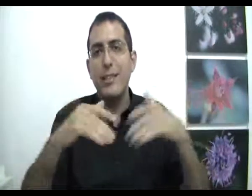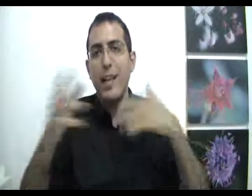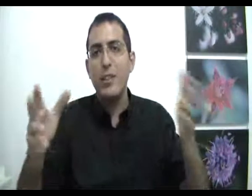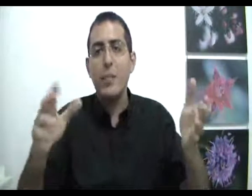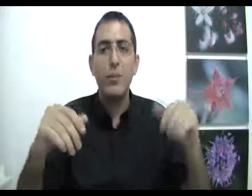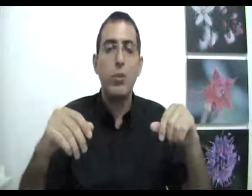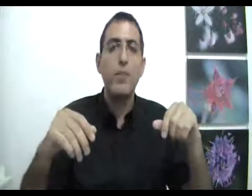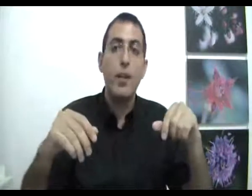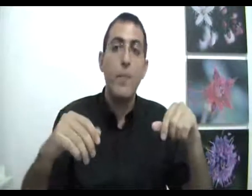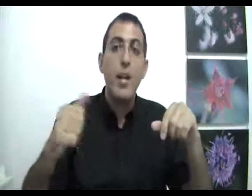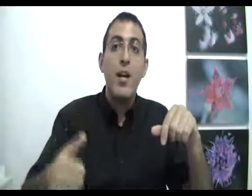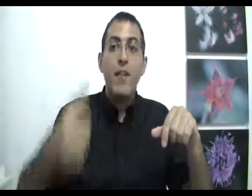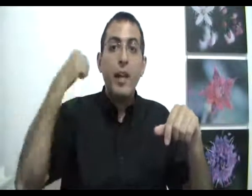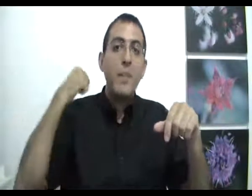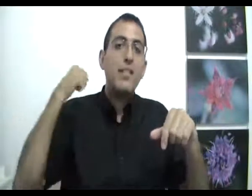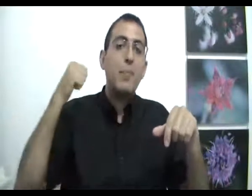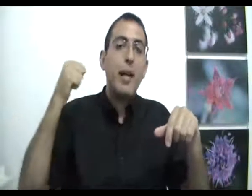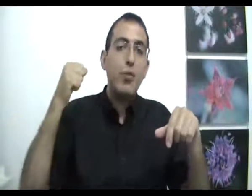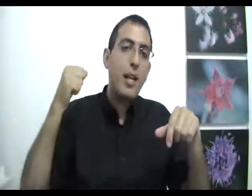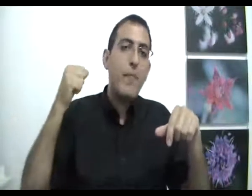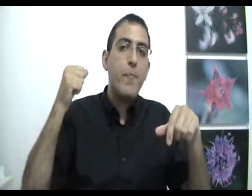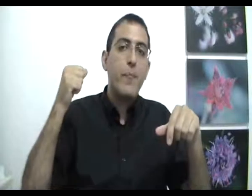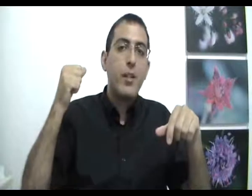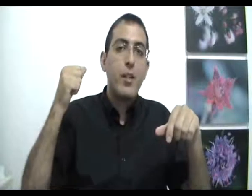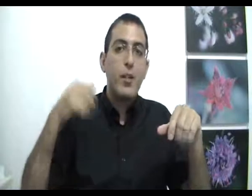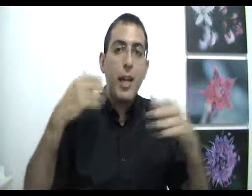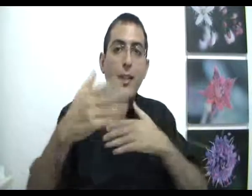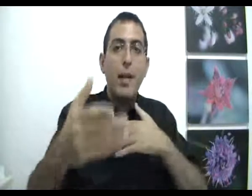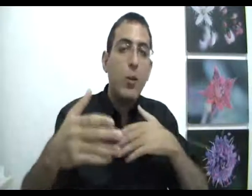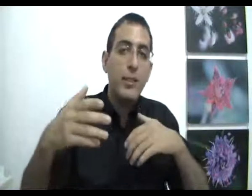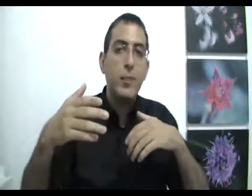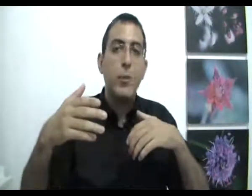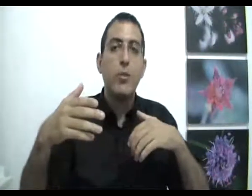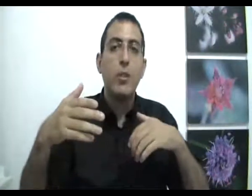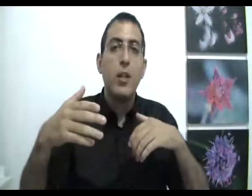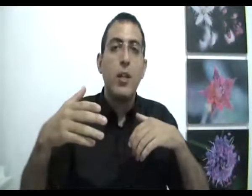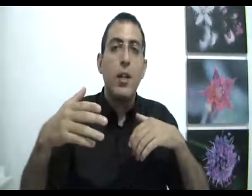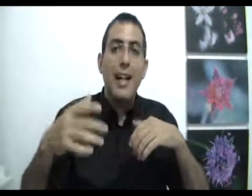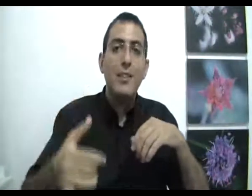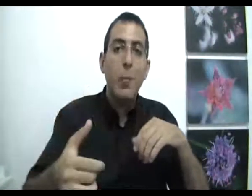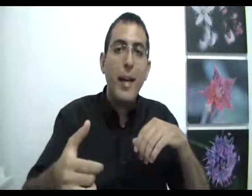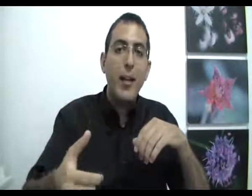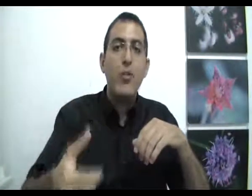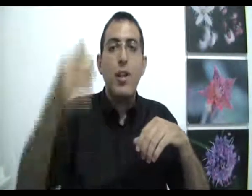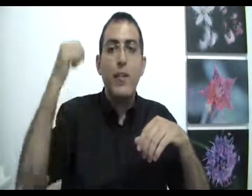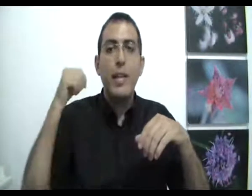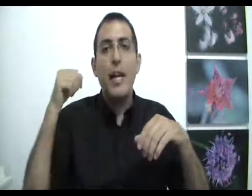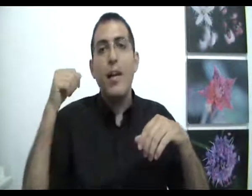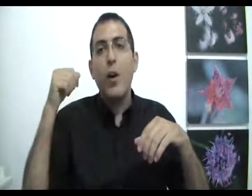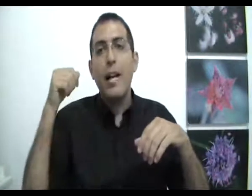הקראי וסיבה זאת אותו דבר. ואם יש סיבה ראשונה, שהיא קדמה לכל הסיבות, אז זה אומר שלפניה לא היה